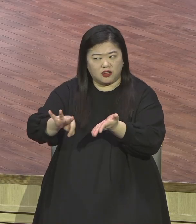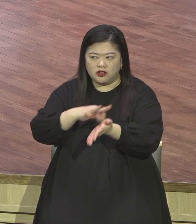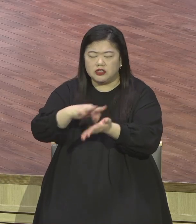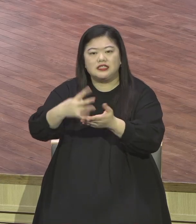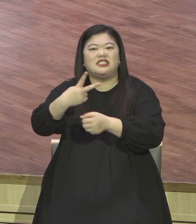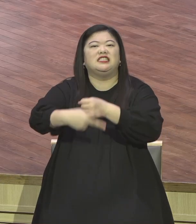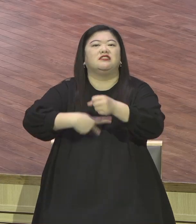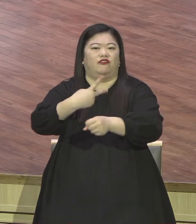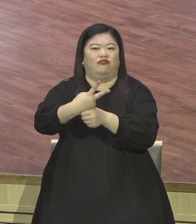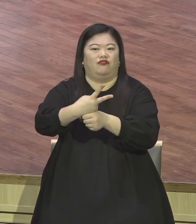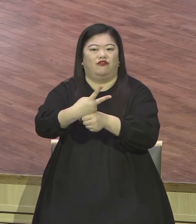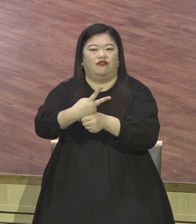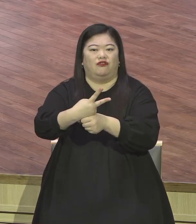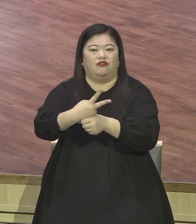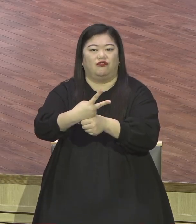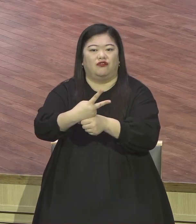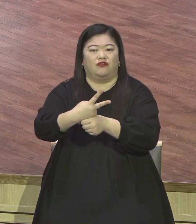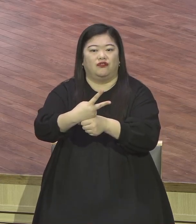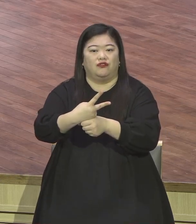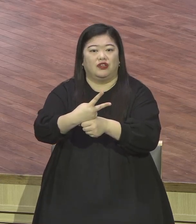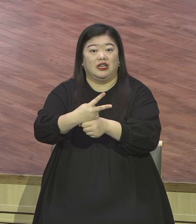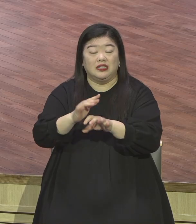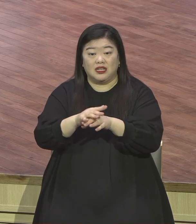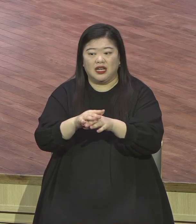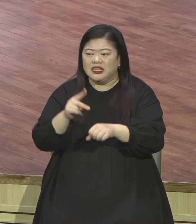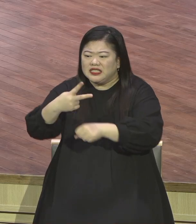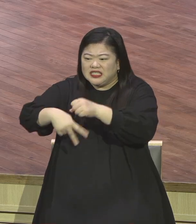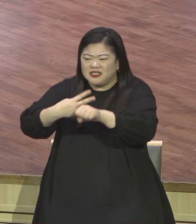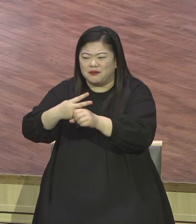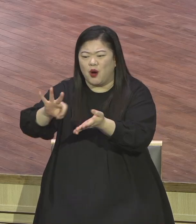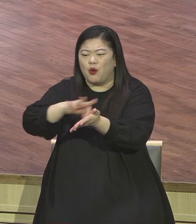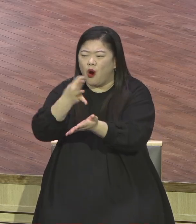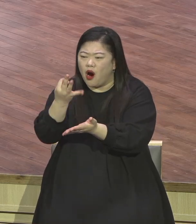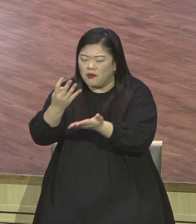없어요 어쩔 수 있는 거지 나머지는 전부 너무 올인하다